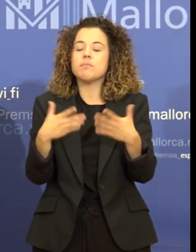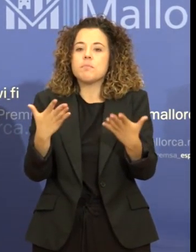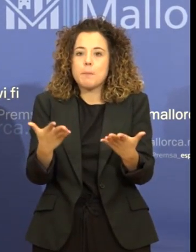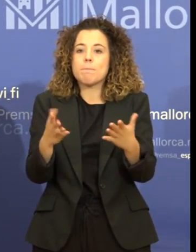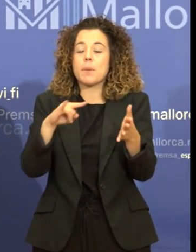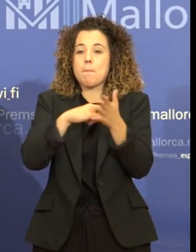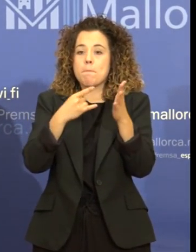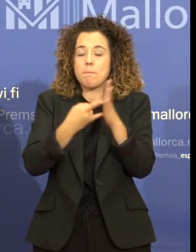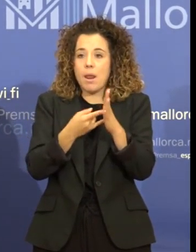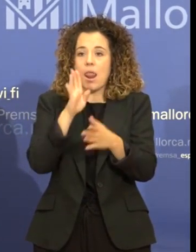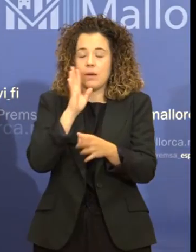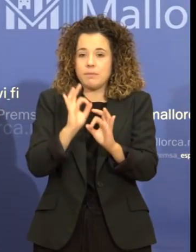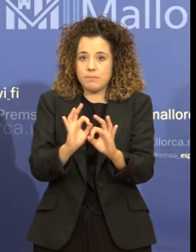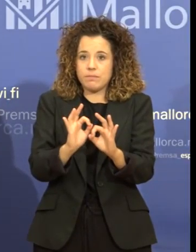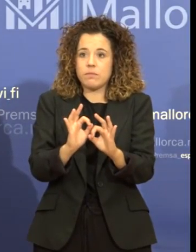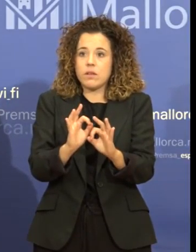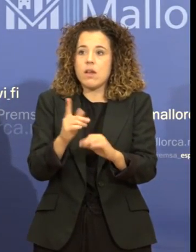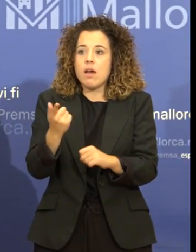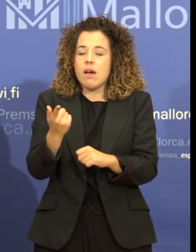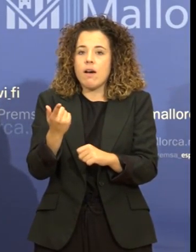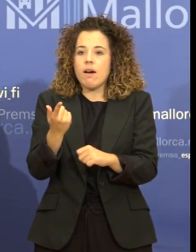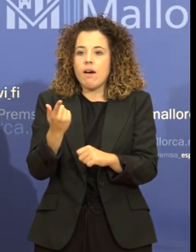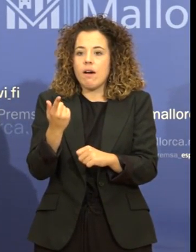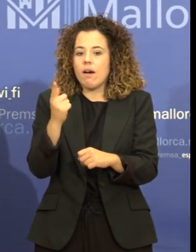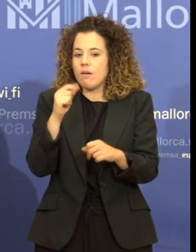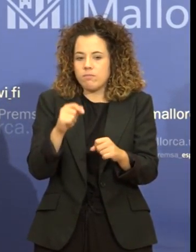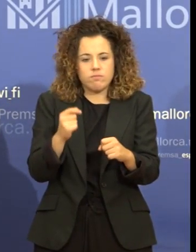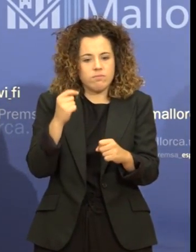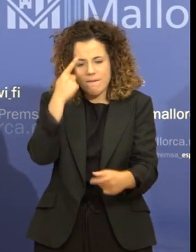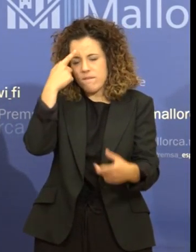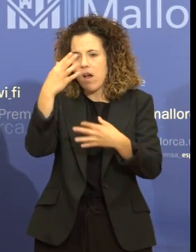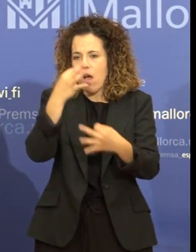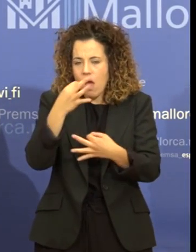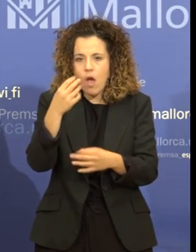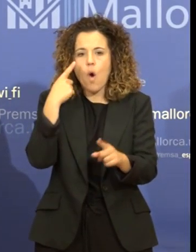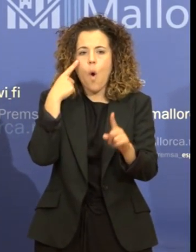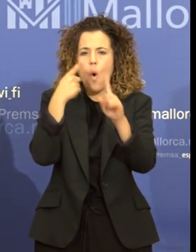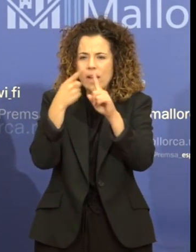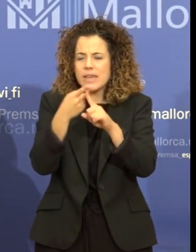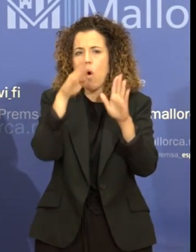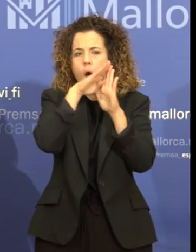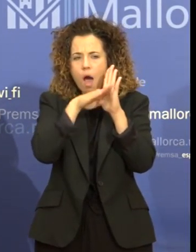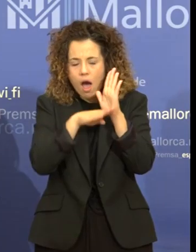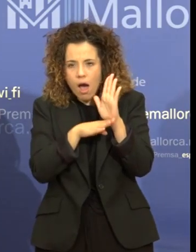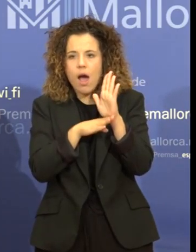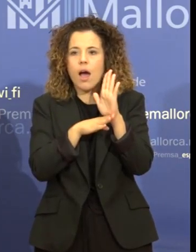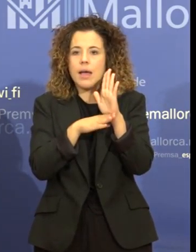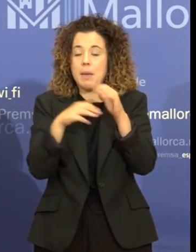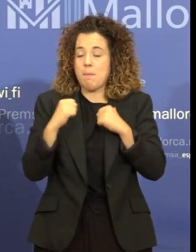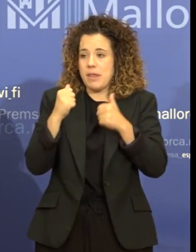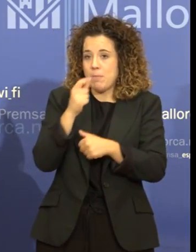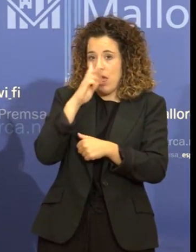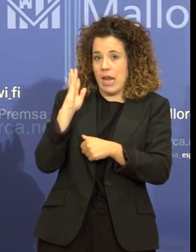amb aquest pla d'inspecció començant posant fil a la UE en tots aquells objectius que m'obren marcar a començament de